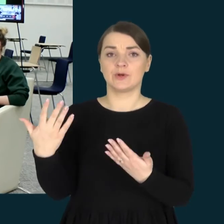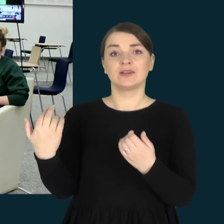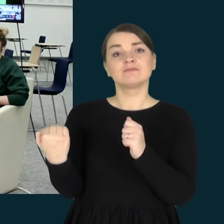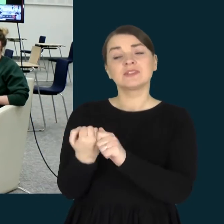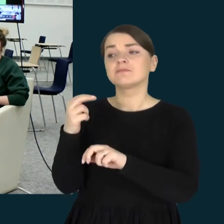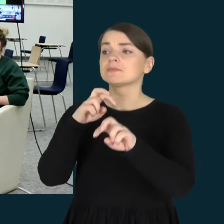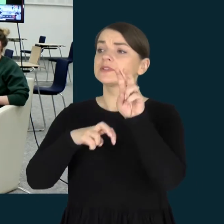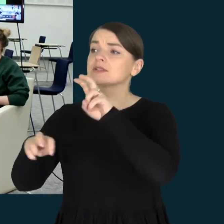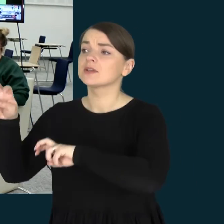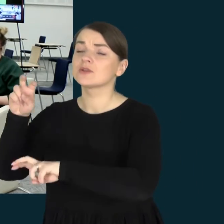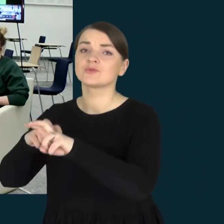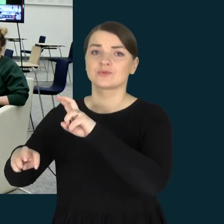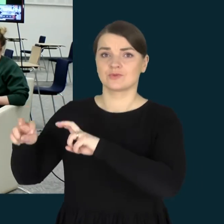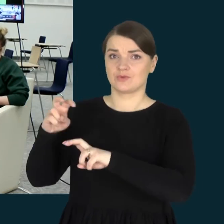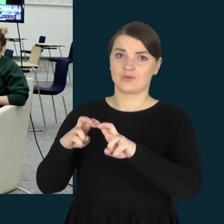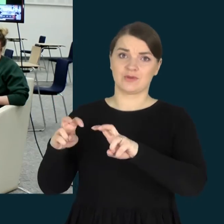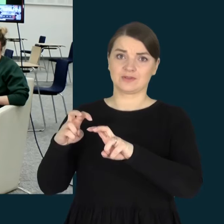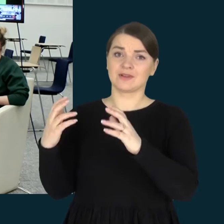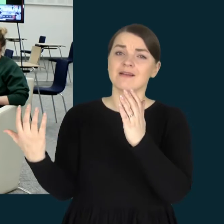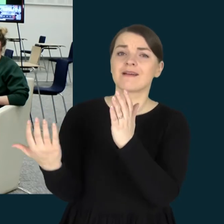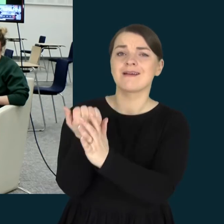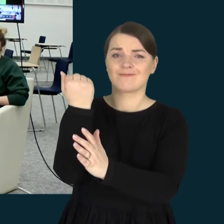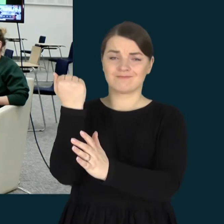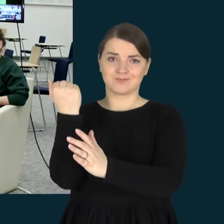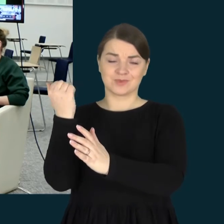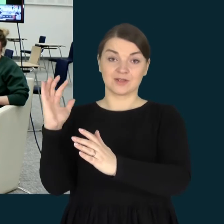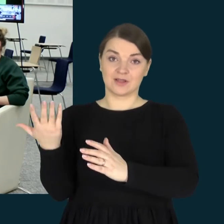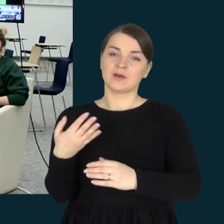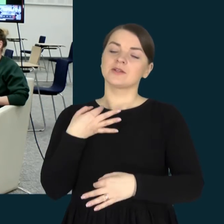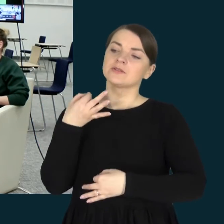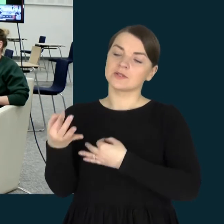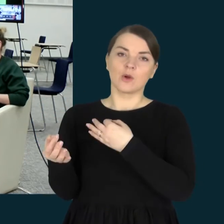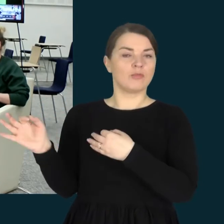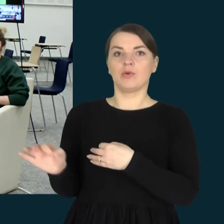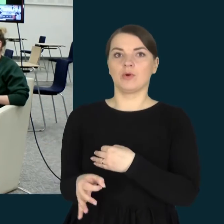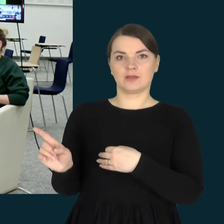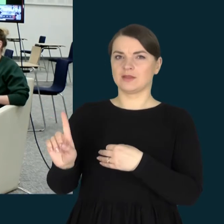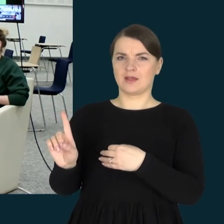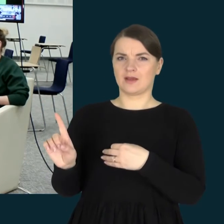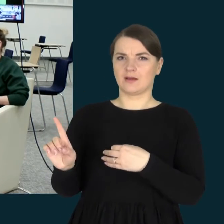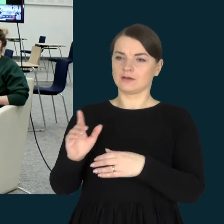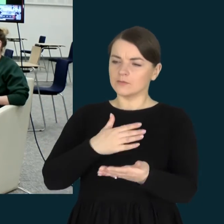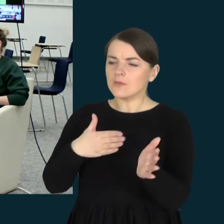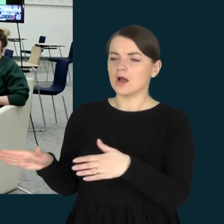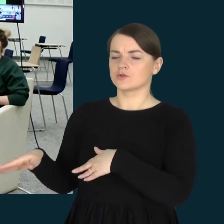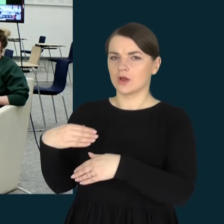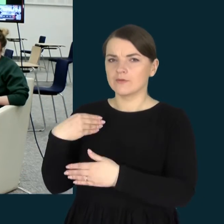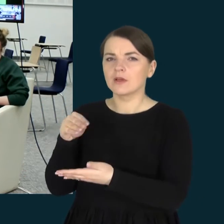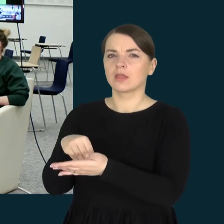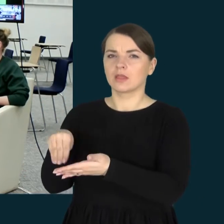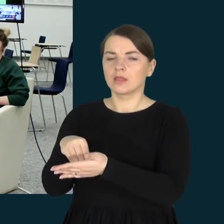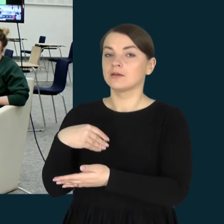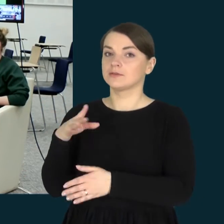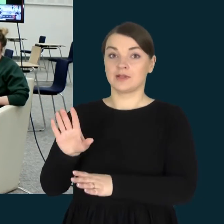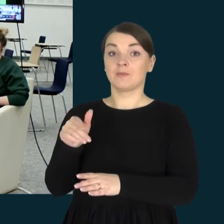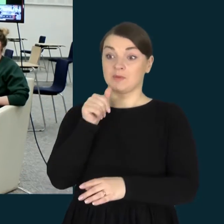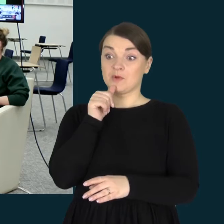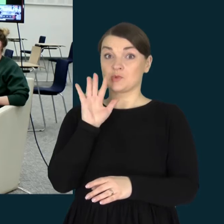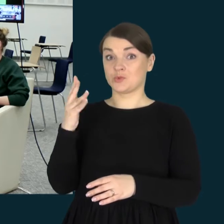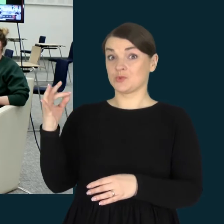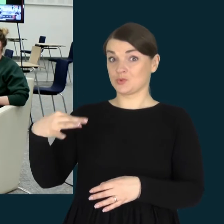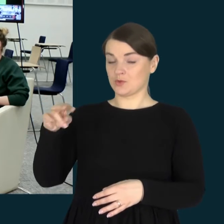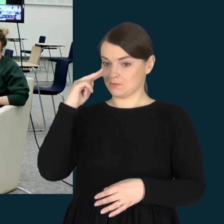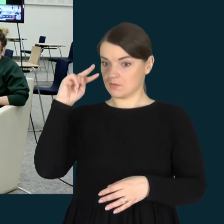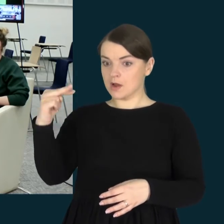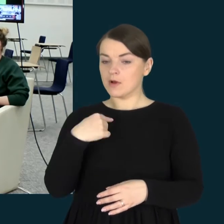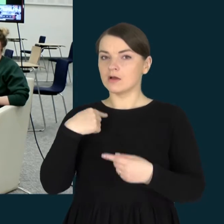tiesiog ieškoti atsakymą. Taip aš jam tai sakiau, ne dažnai, nenuolat, bet kai jis matydavo mane verkinčiai ir